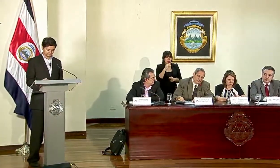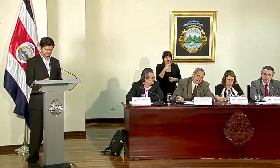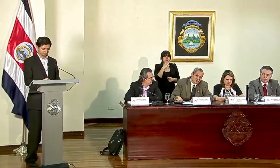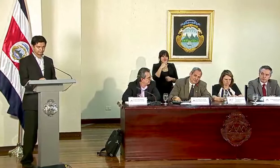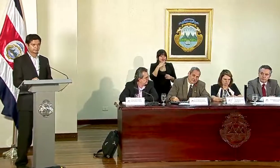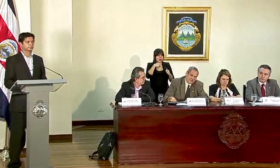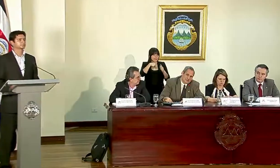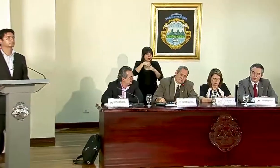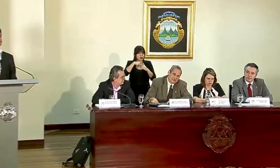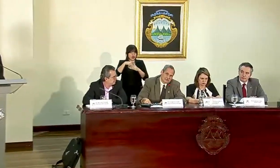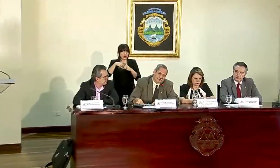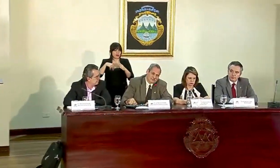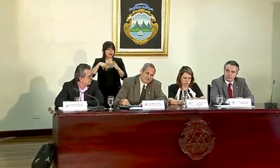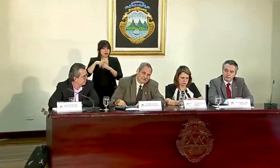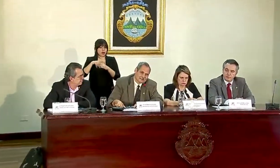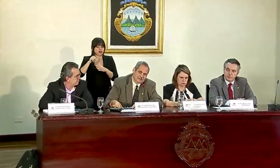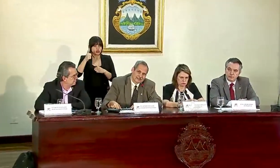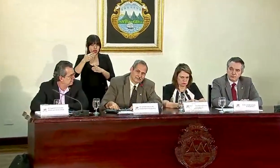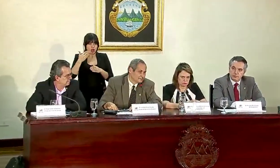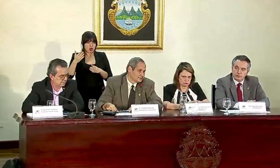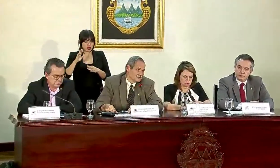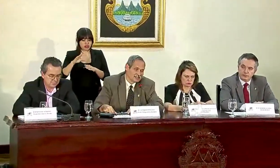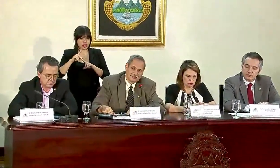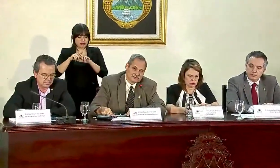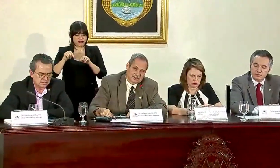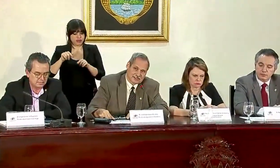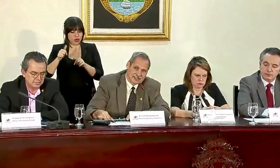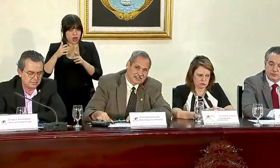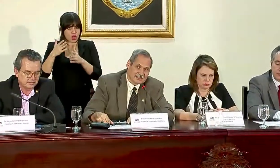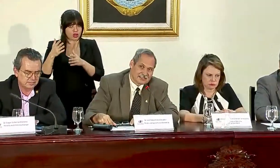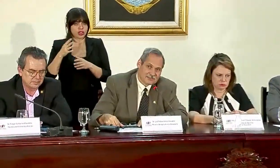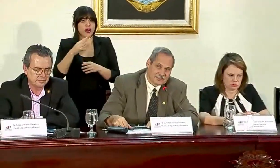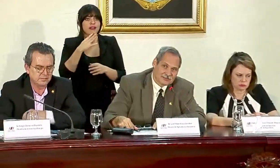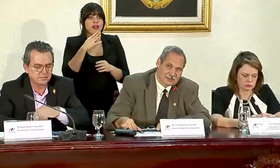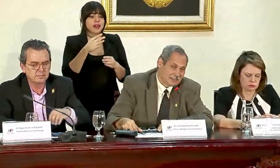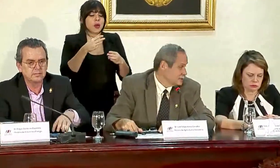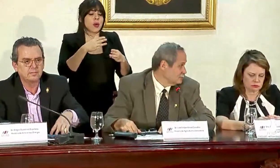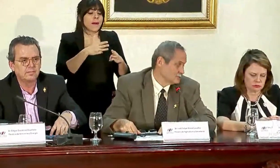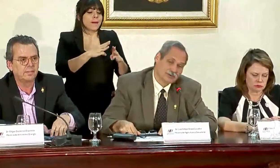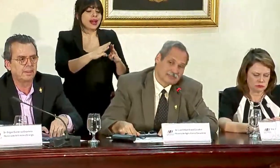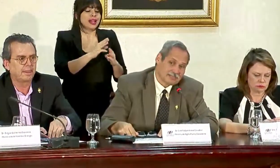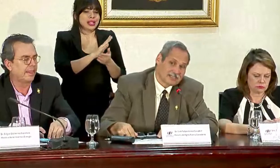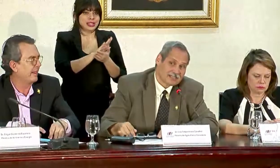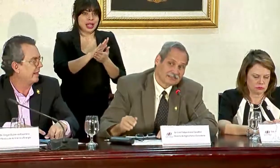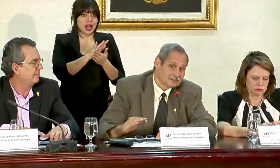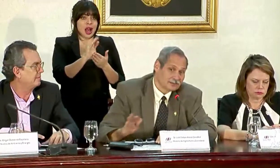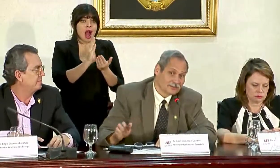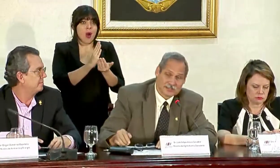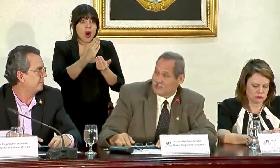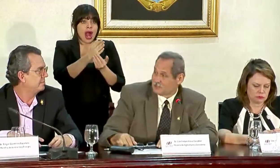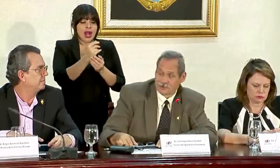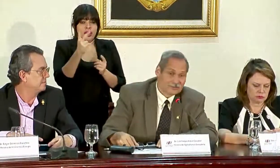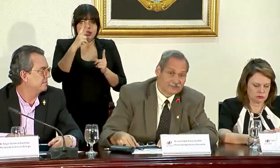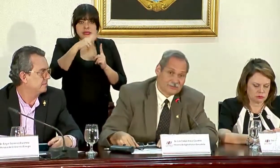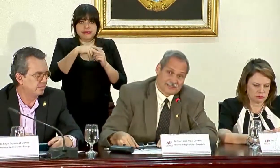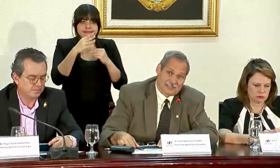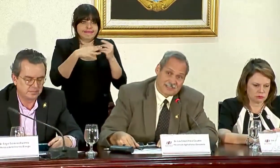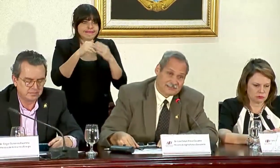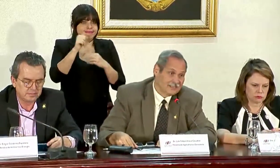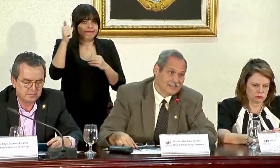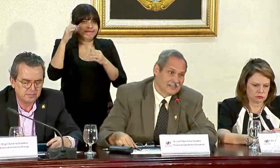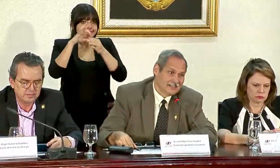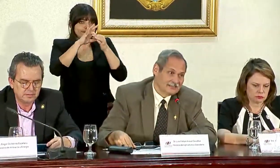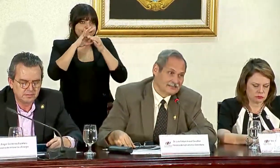bloqueos, bloqueos es otra cosa. Estamos hablando de una medida fitosanitaria, en el caso del aguacate, como nos lo aplican todos los demás socios